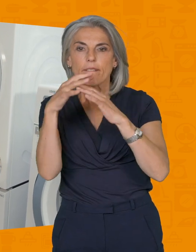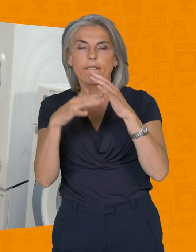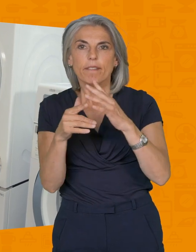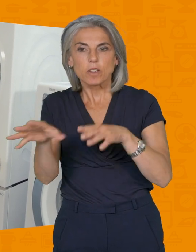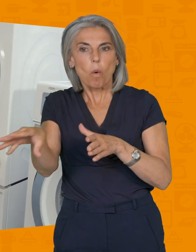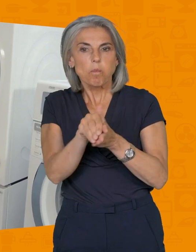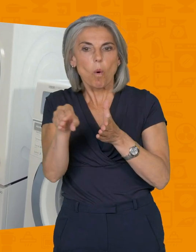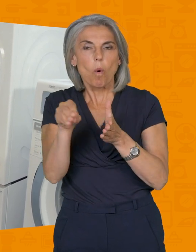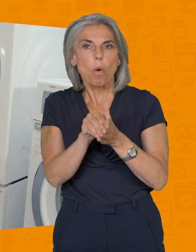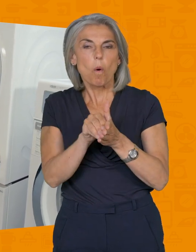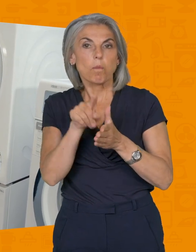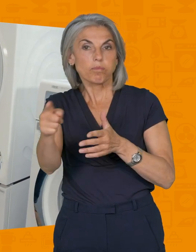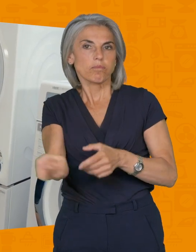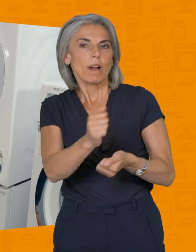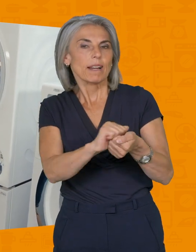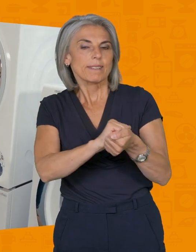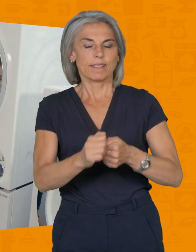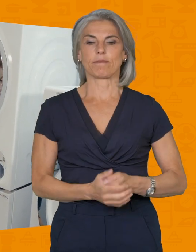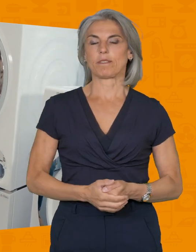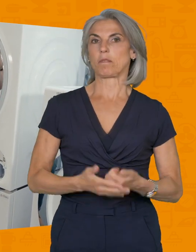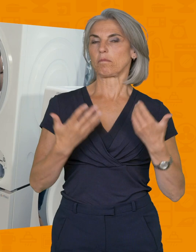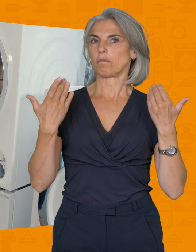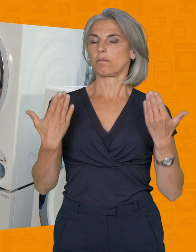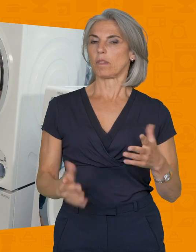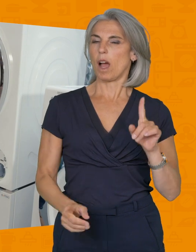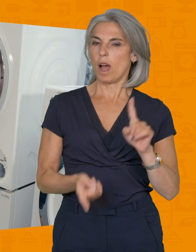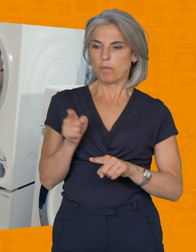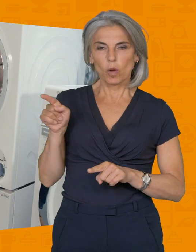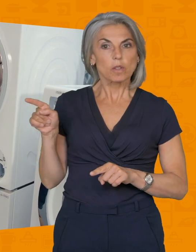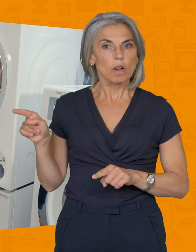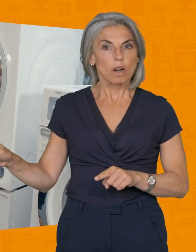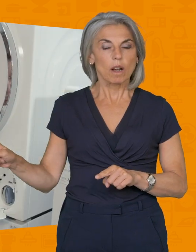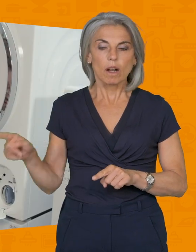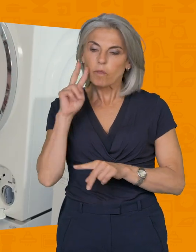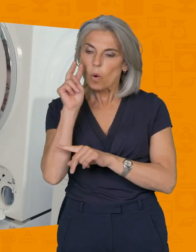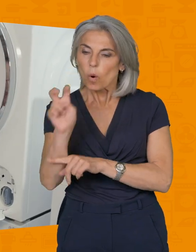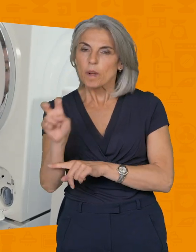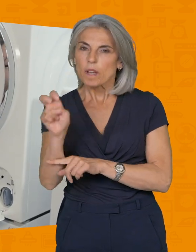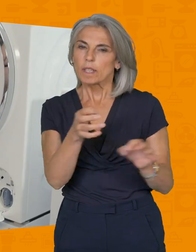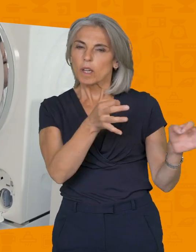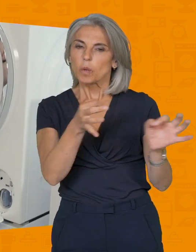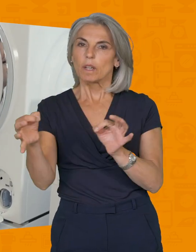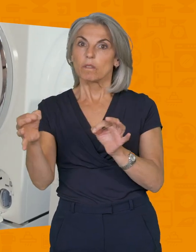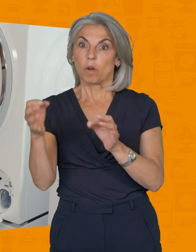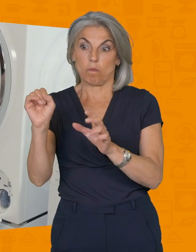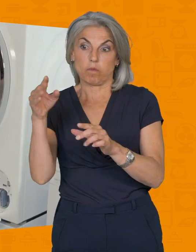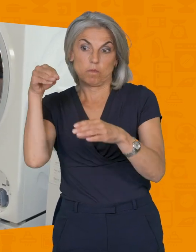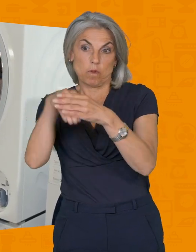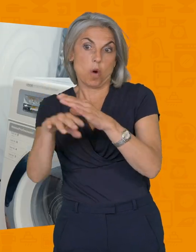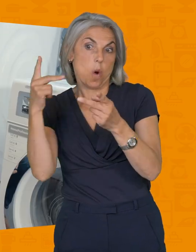laver, de votre lave-linge. Alors c'est une pièce indispensable, vous devez regarder régulièrement ce qui peut se trouver dedans. Si